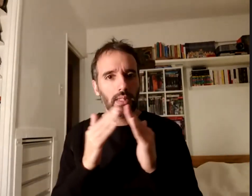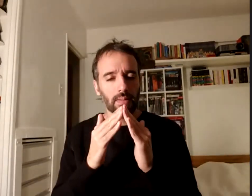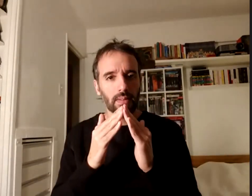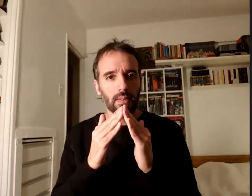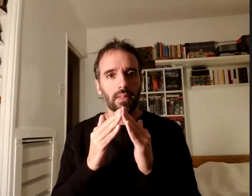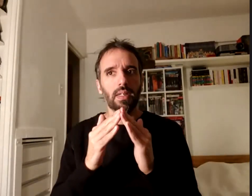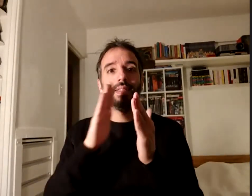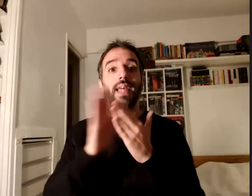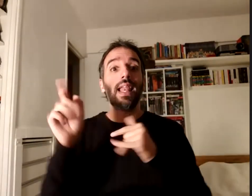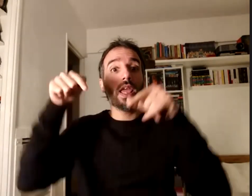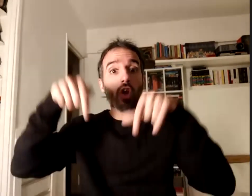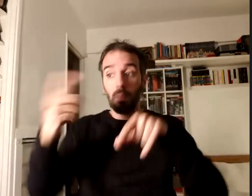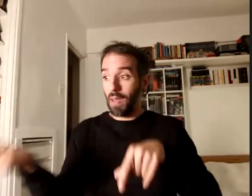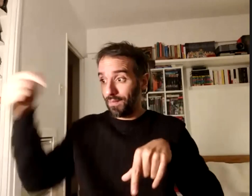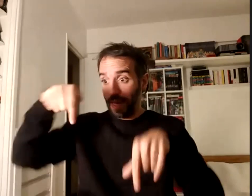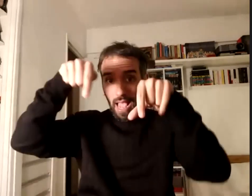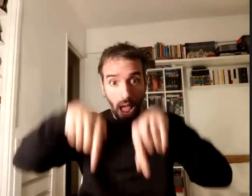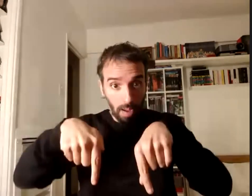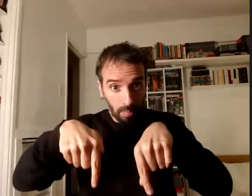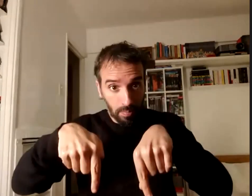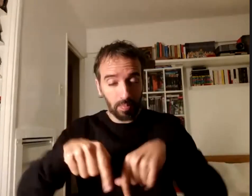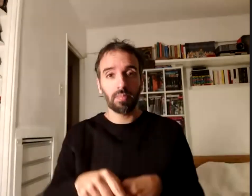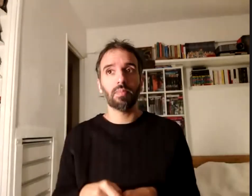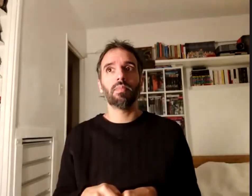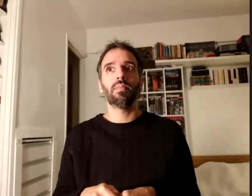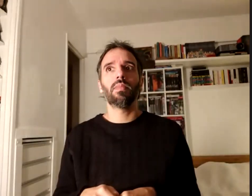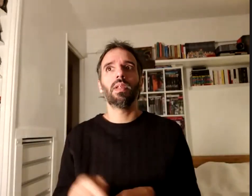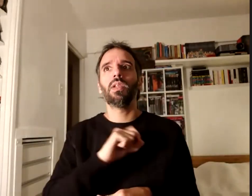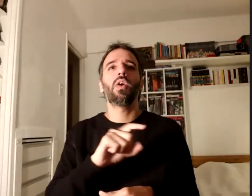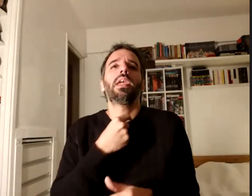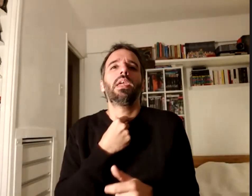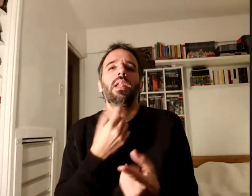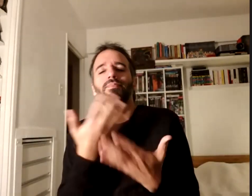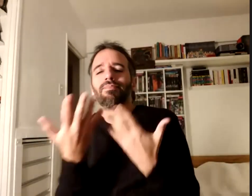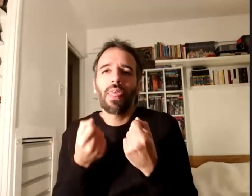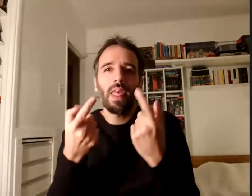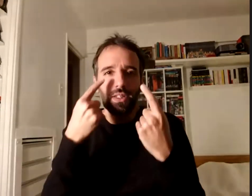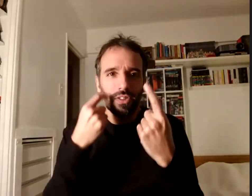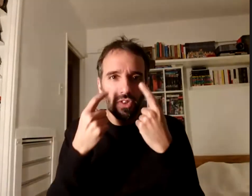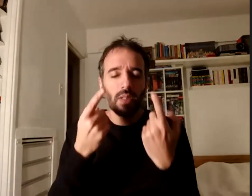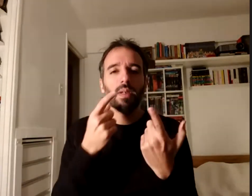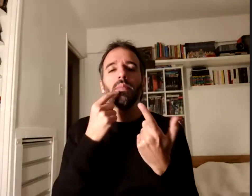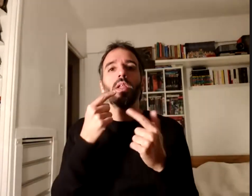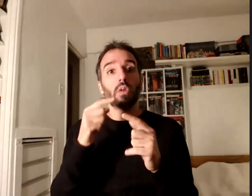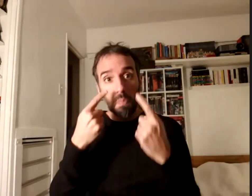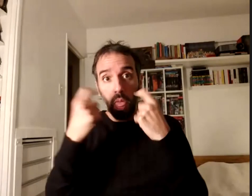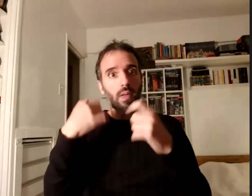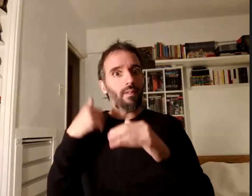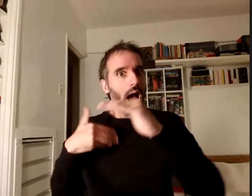venir acá no quiero ponerme lagrimoso pero noto un verdadero avance y creo que sí que va a